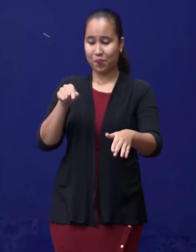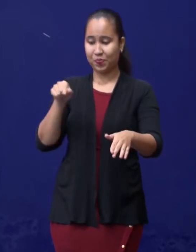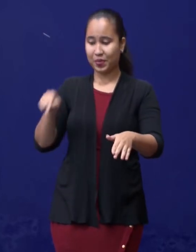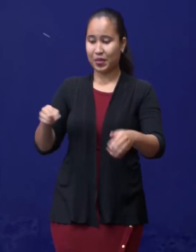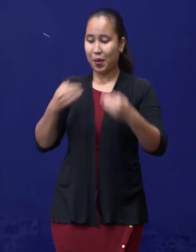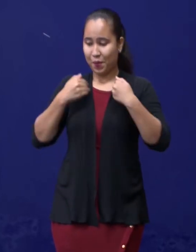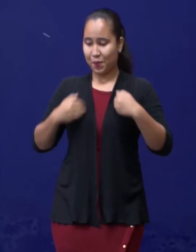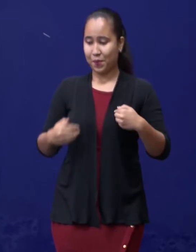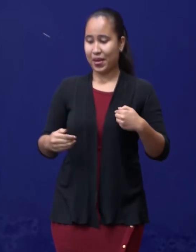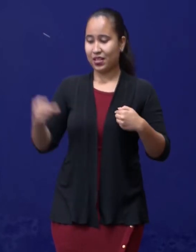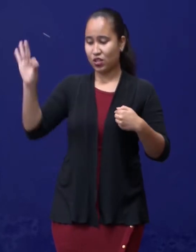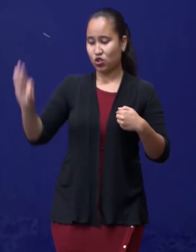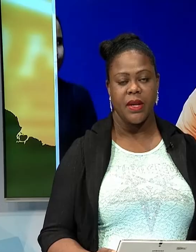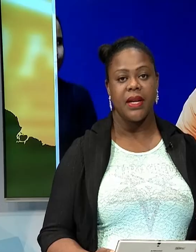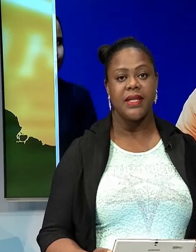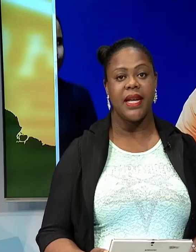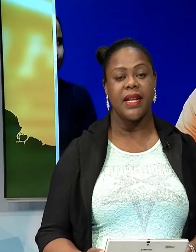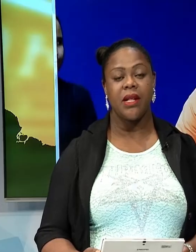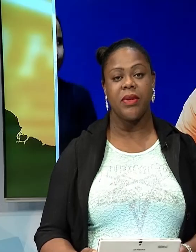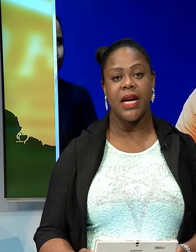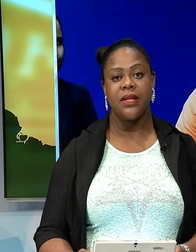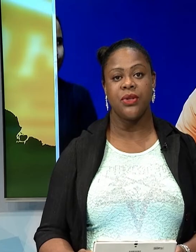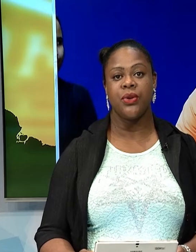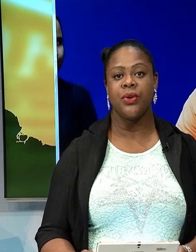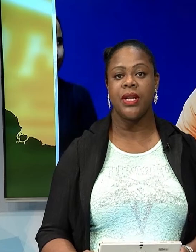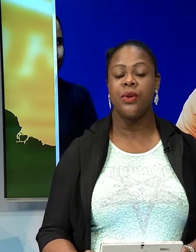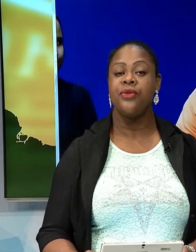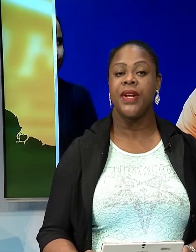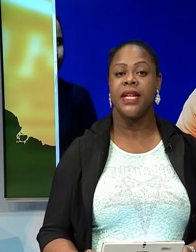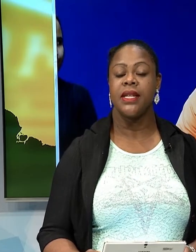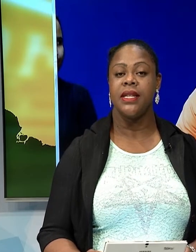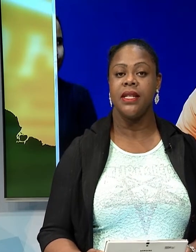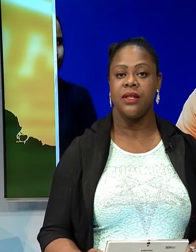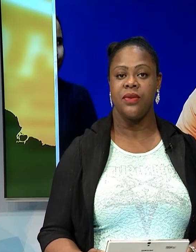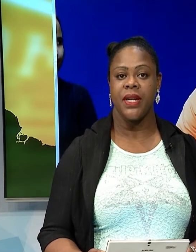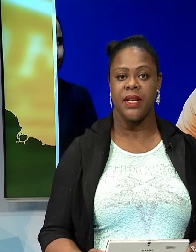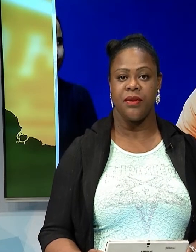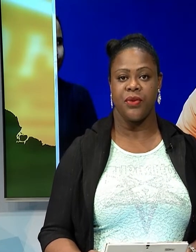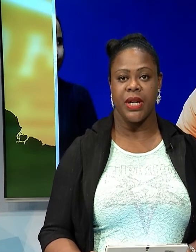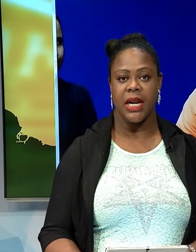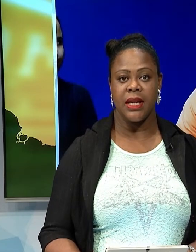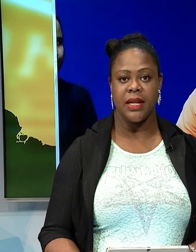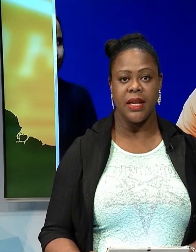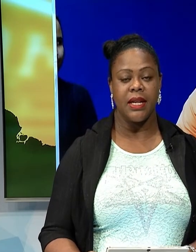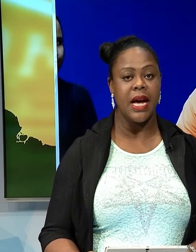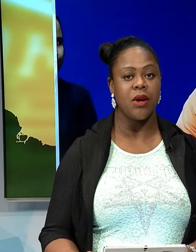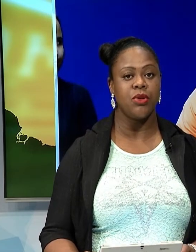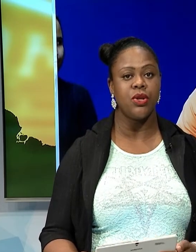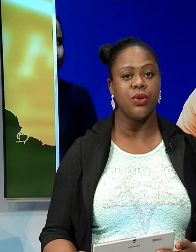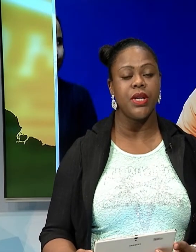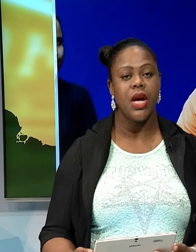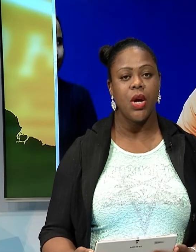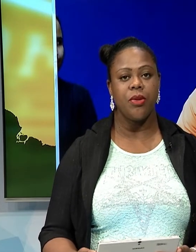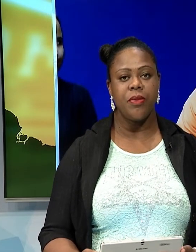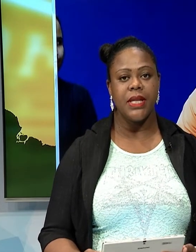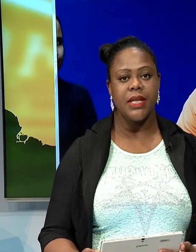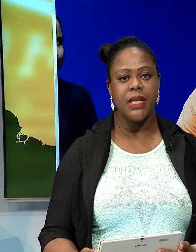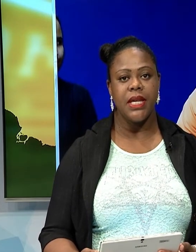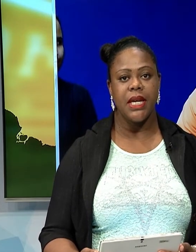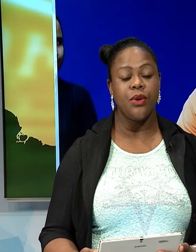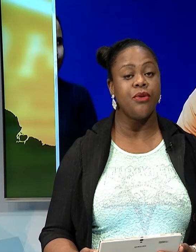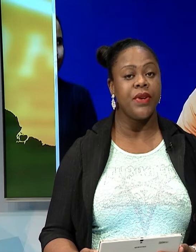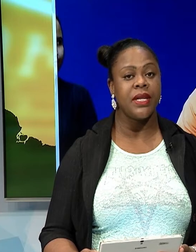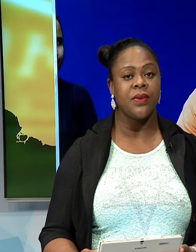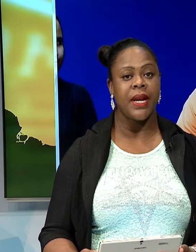in thuisquarantaine te plaatsen. Sleingaat benadrukt ook dat de overheid niet gezwicht heeft voor de klachten en daarom besloot om de